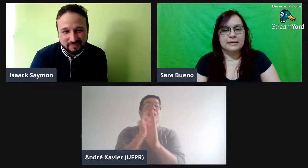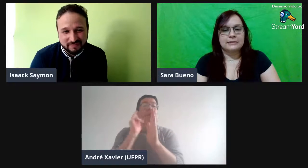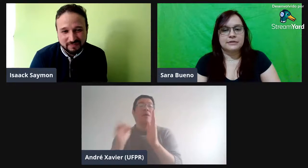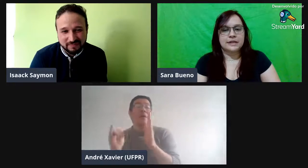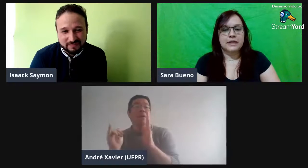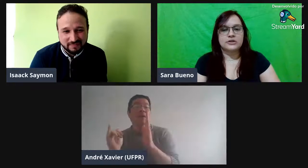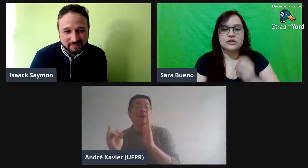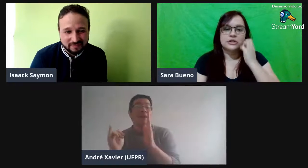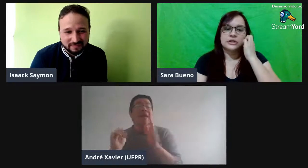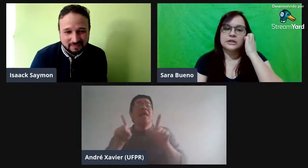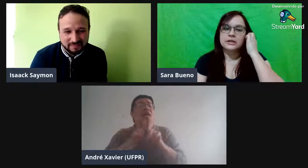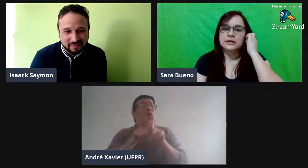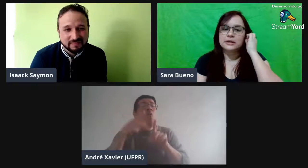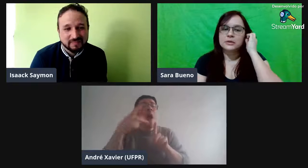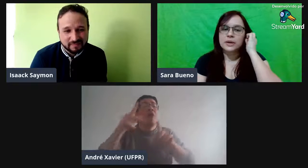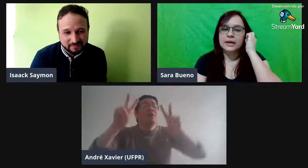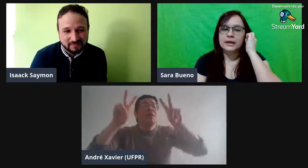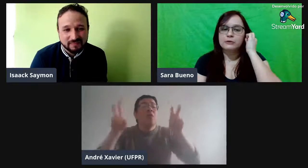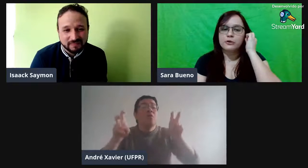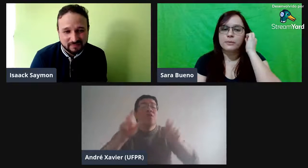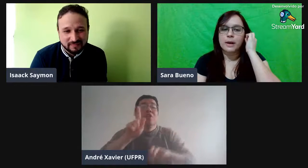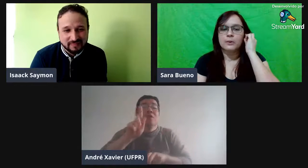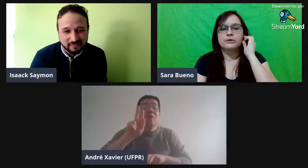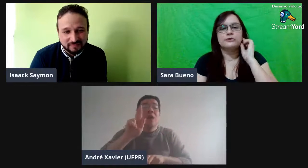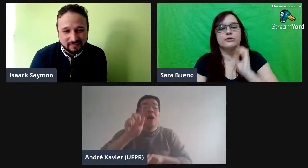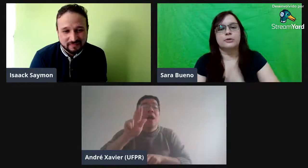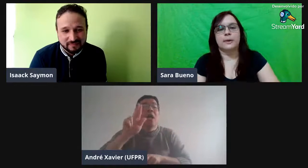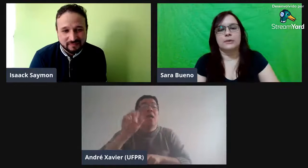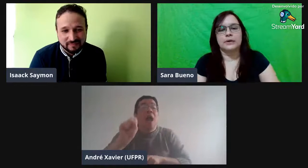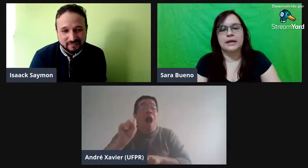na verdade, não é que é informal ou informal, né?